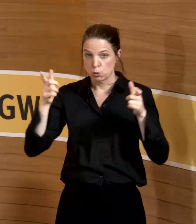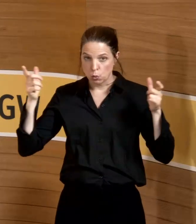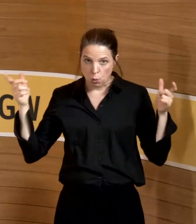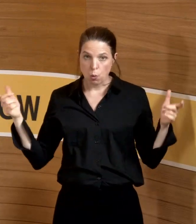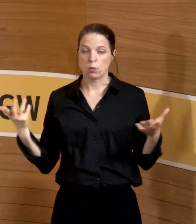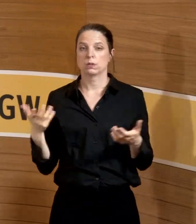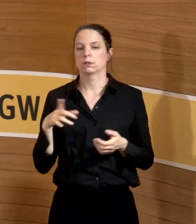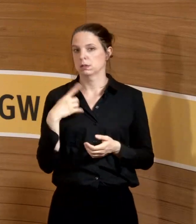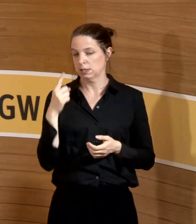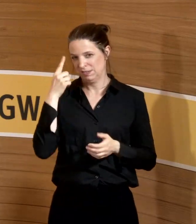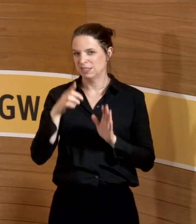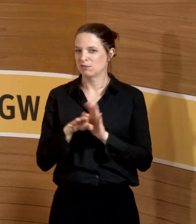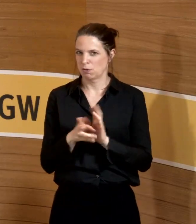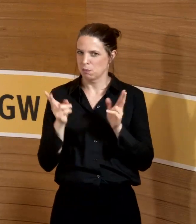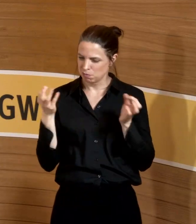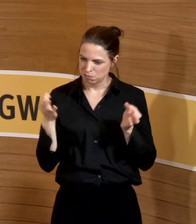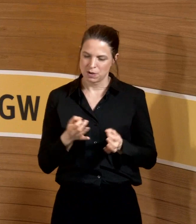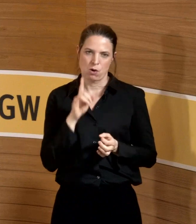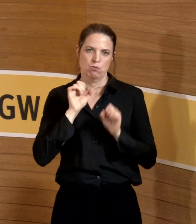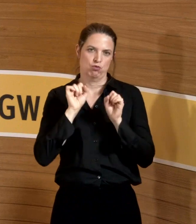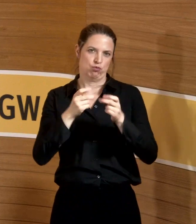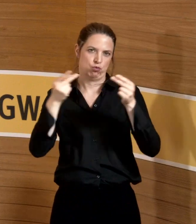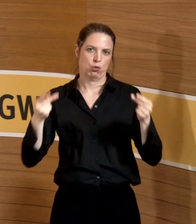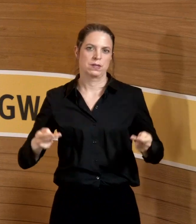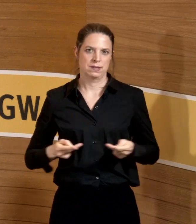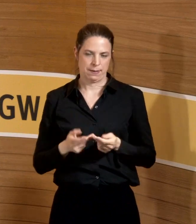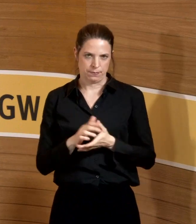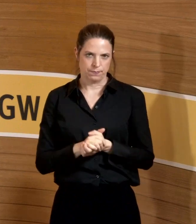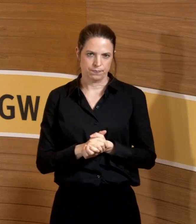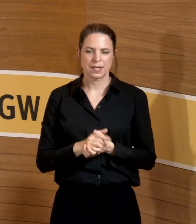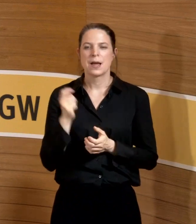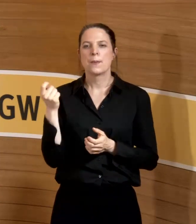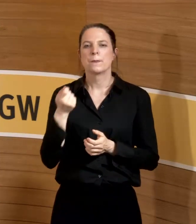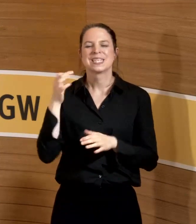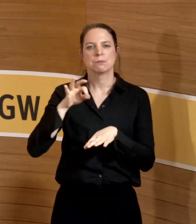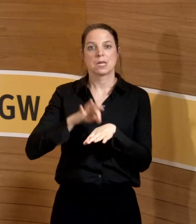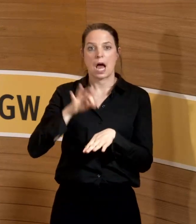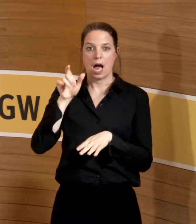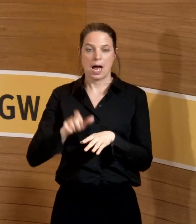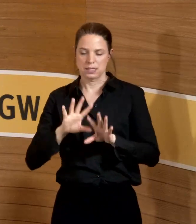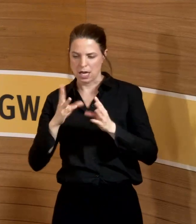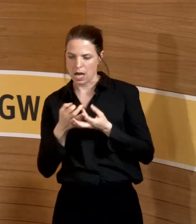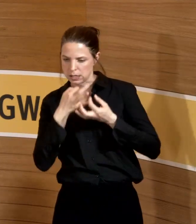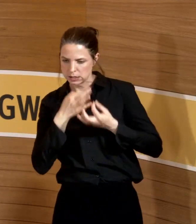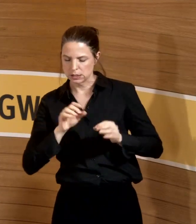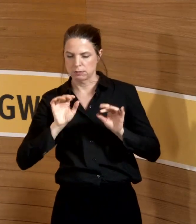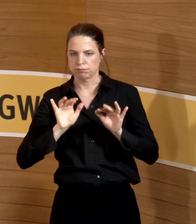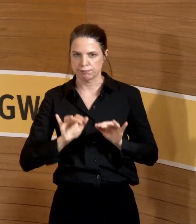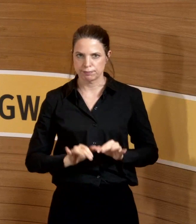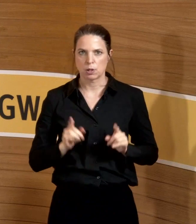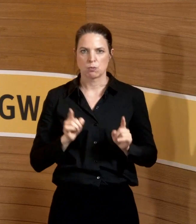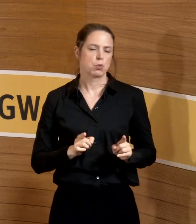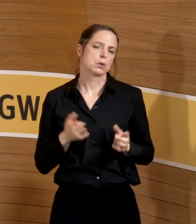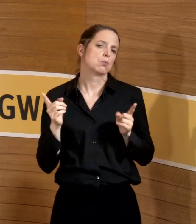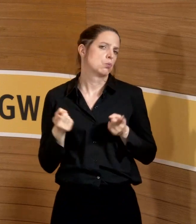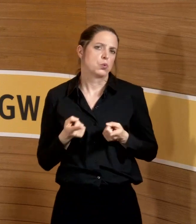durchaus sinnvoll, so etwas zu implementieren. Das muss jetzt nicht zwingend betriebsärztlich alles durchgefochten werden, wie es jetzt bei uns